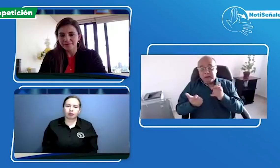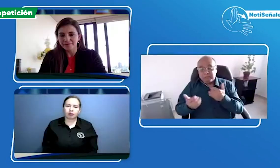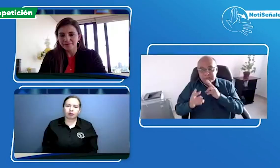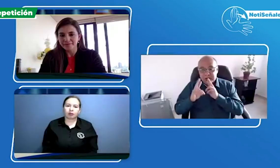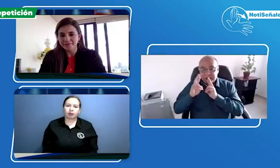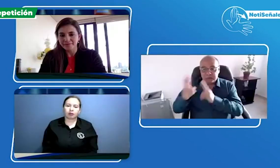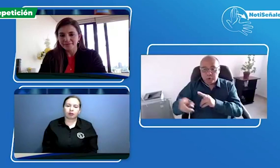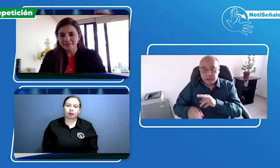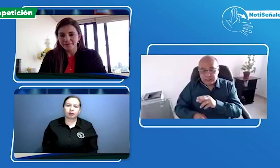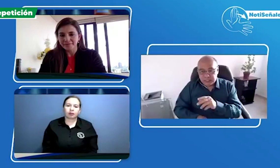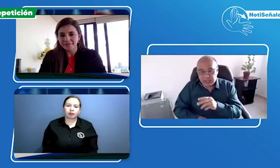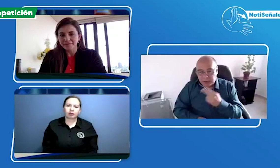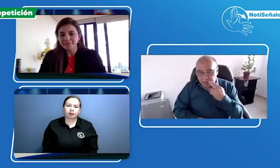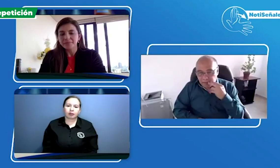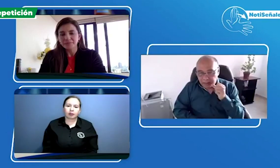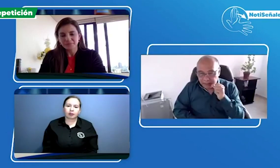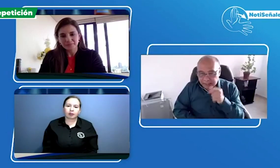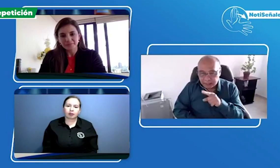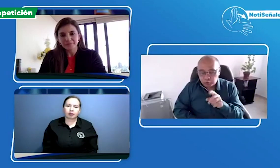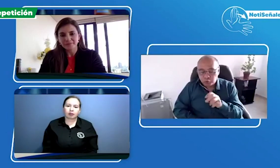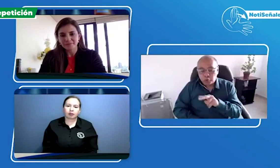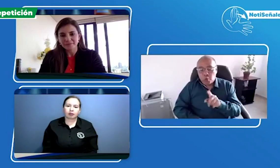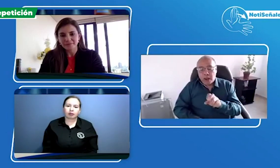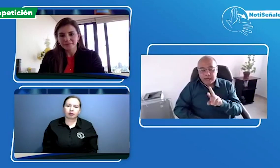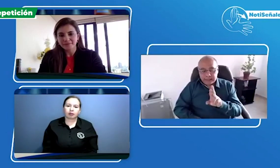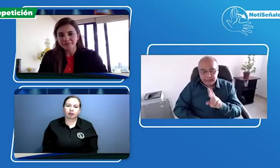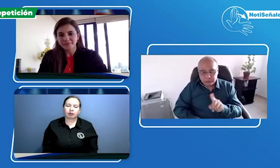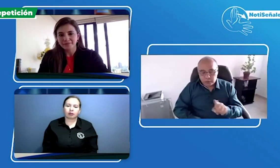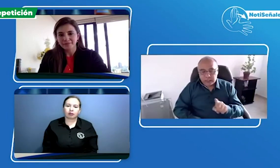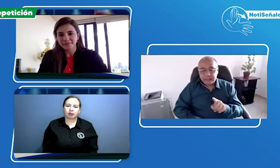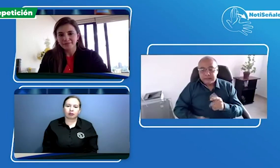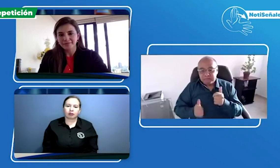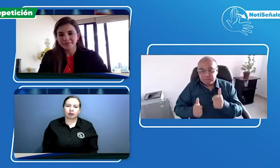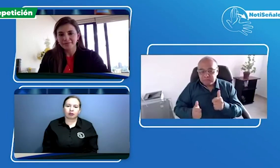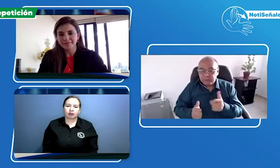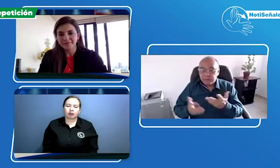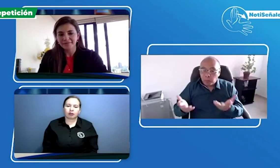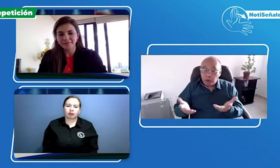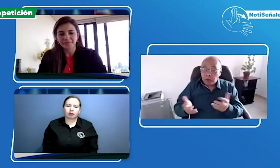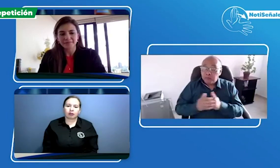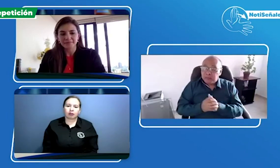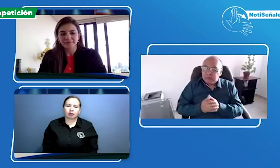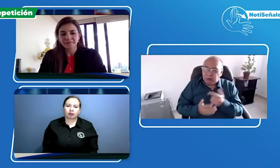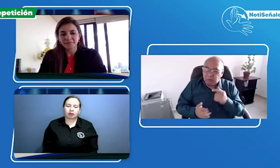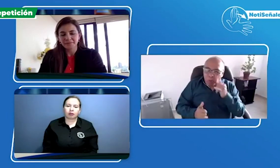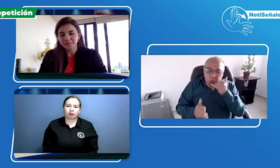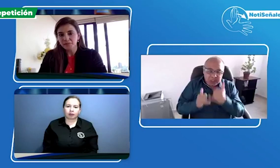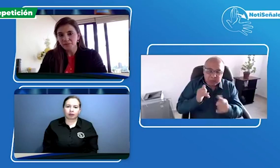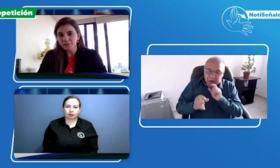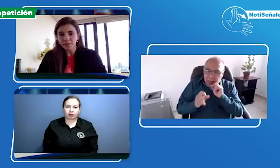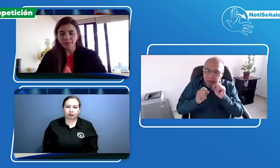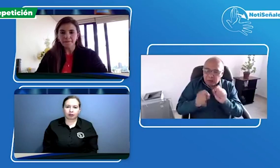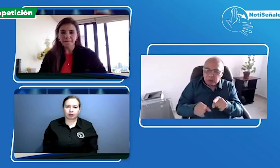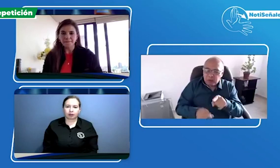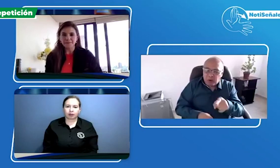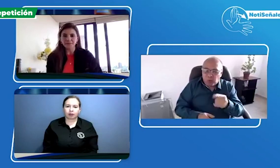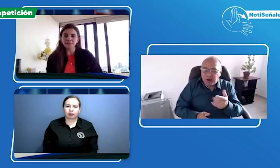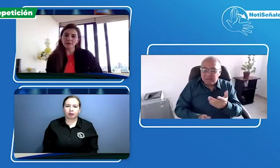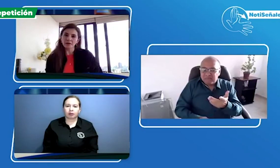perfecto perfecto bueno ya le respondemos aquí a Mauricio Suárez Andrés Mauricio Suárez que nos deja